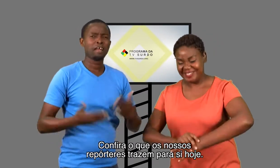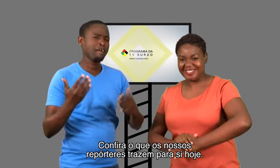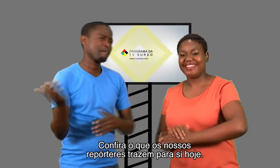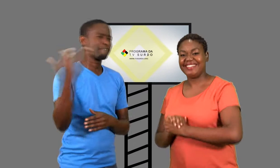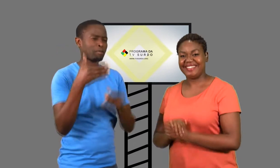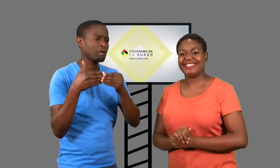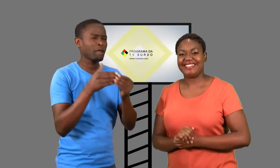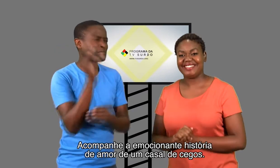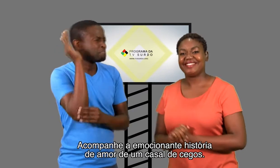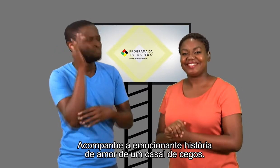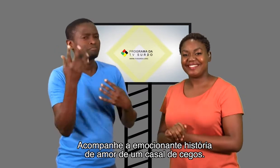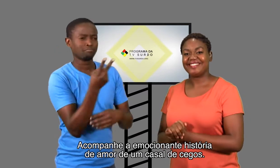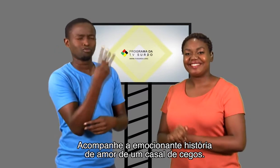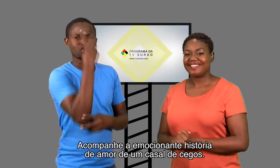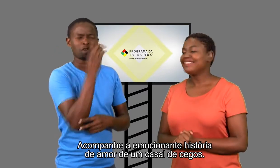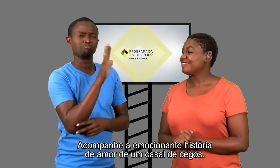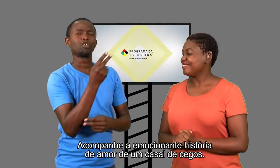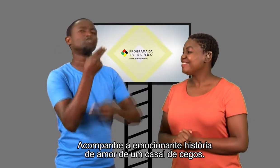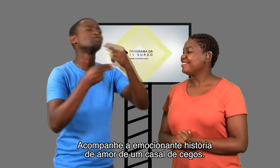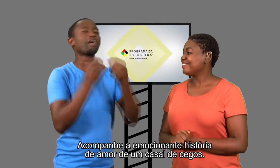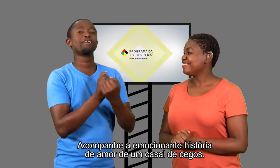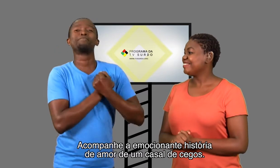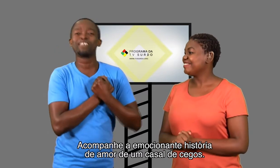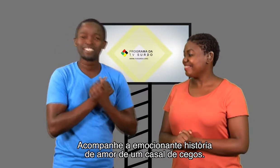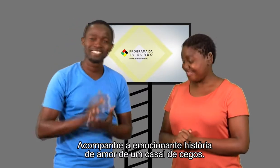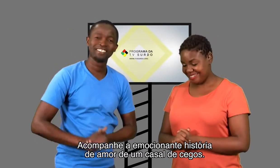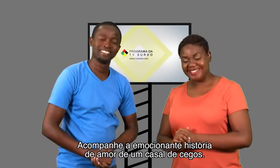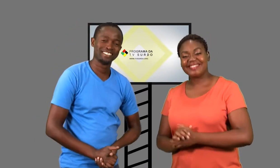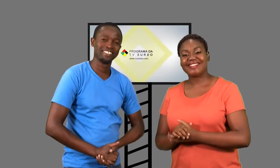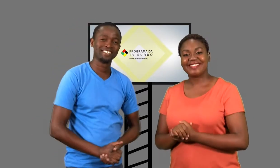hoje. Acompanhe a emocionante história de amor de um casal de cegos.